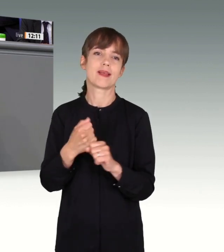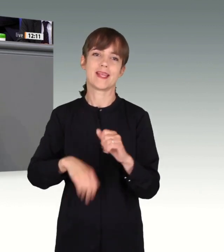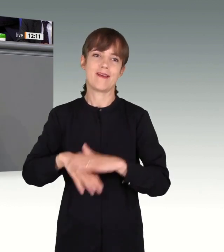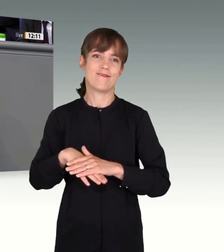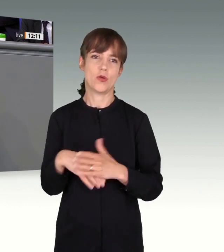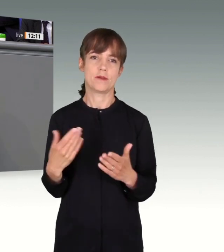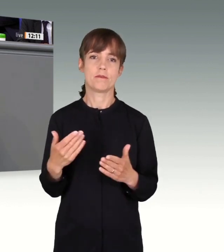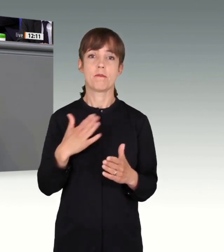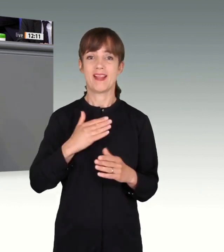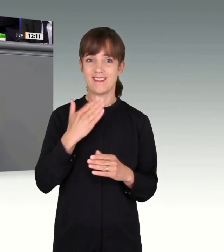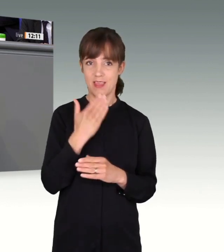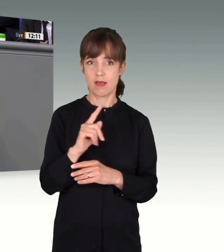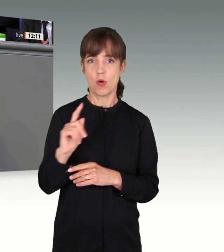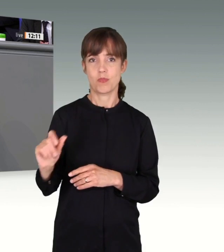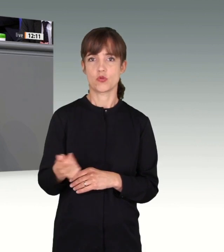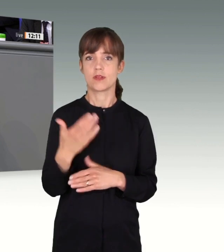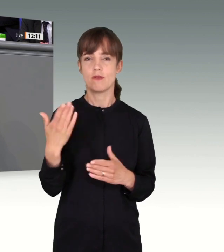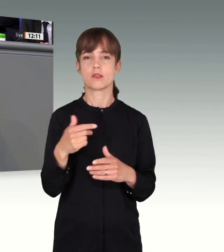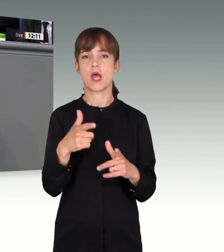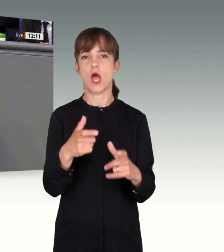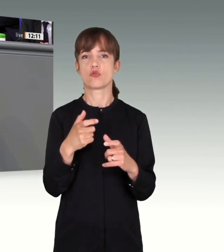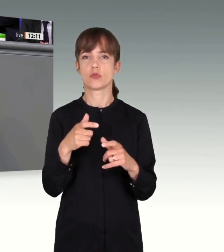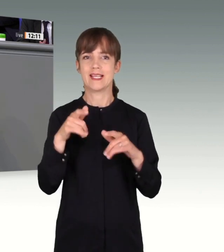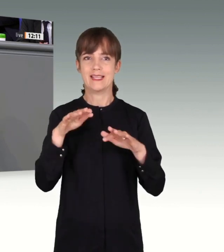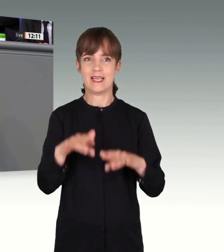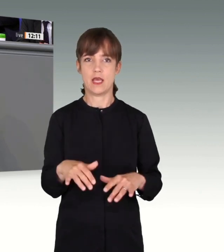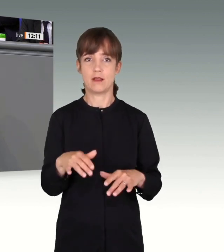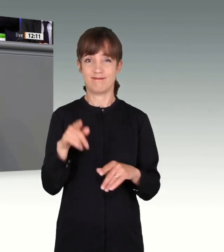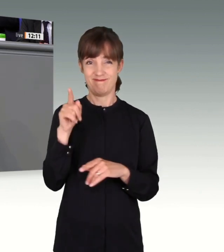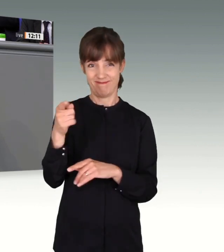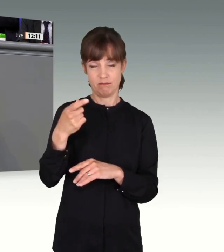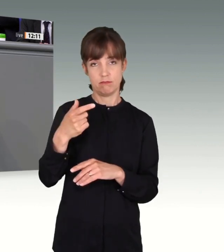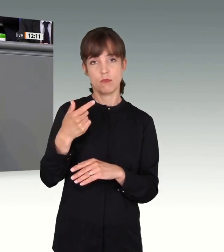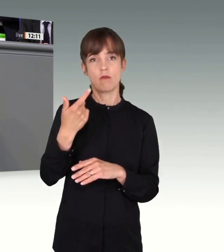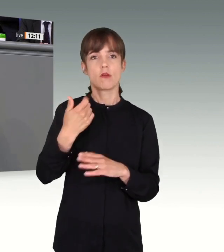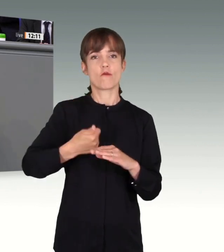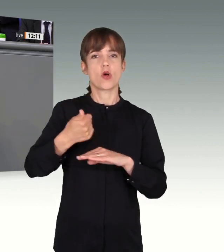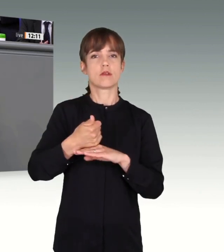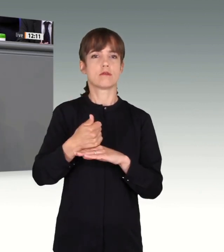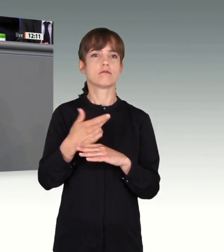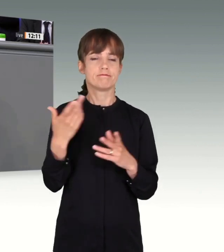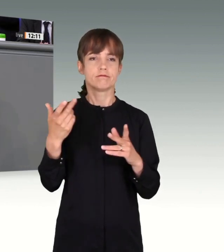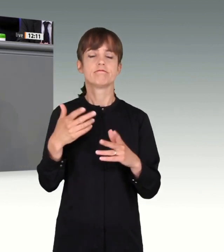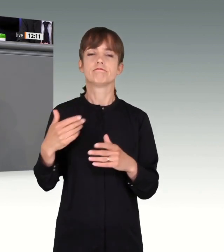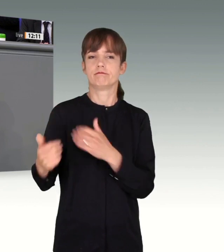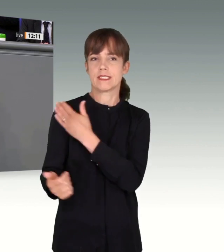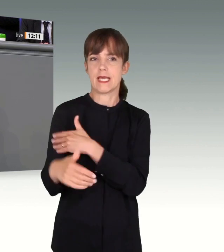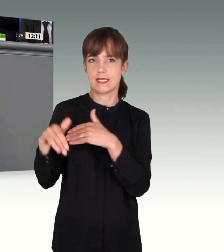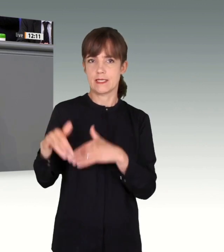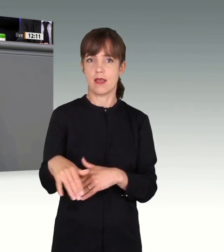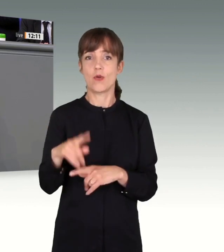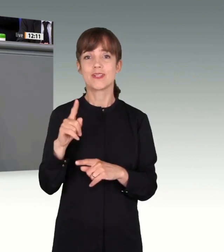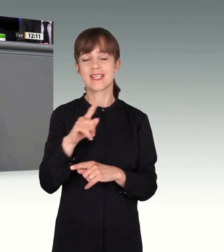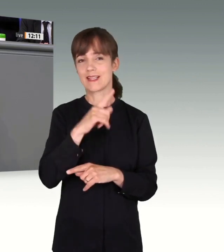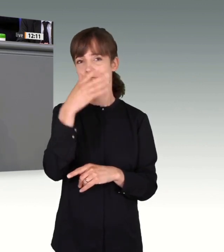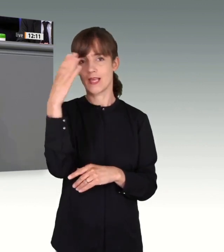zusammengestellt haben, damit wir unsere Arbeit machen konnten. Mein Dank gilt abschließend auch der Presse, die regelmäßig über unsere Ausschussarbeit berichtet hat und